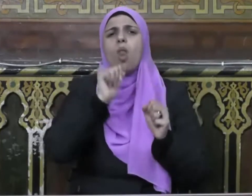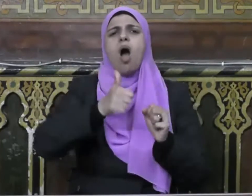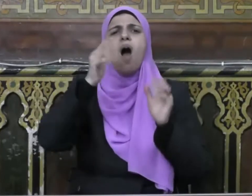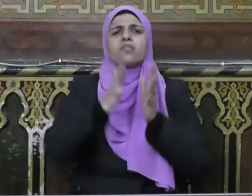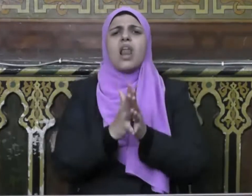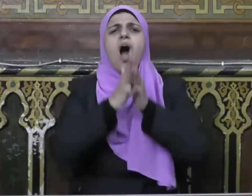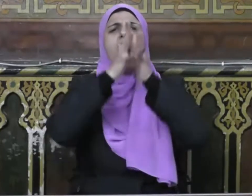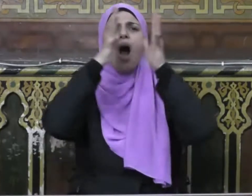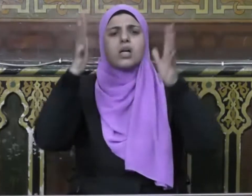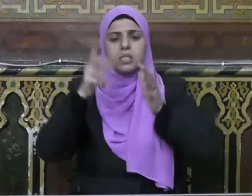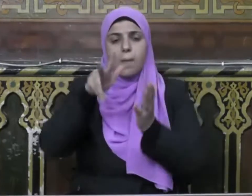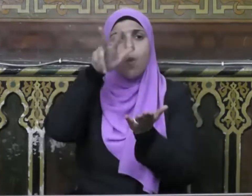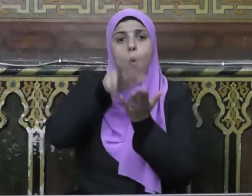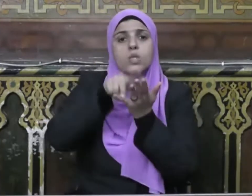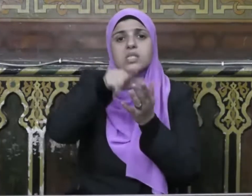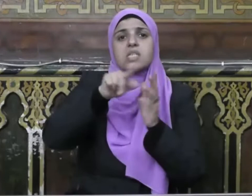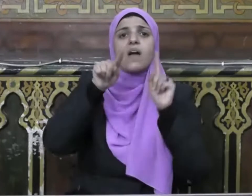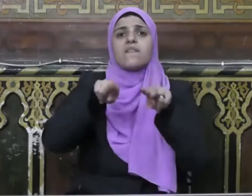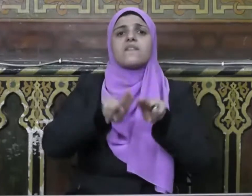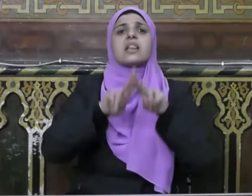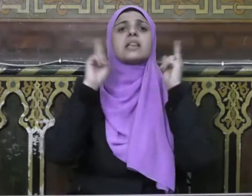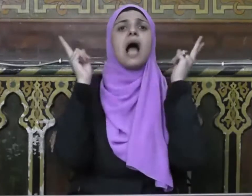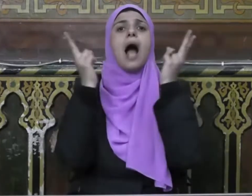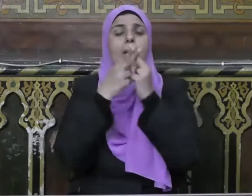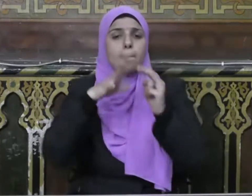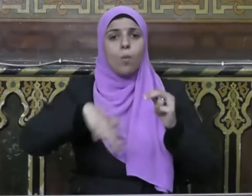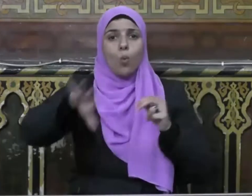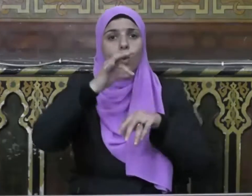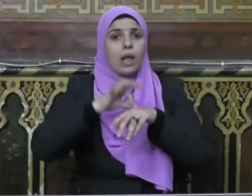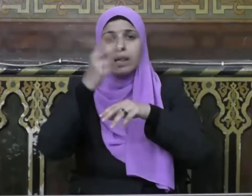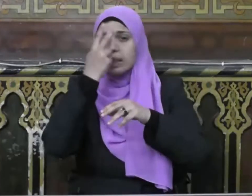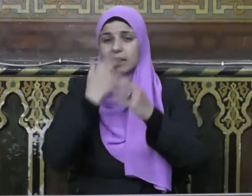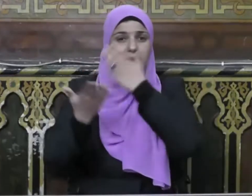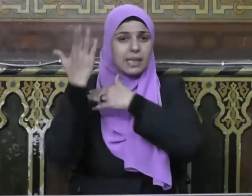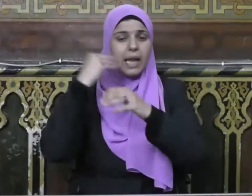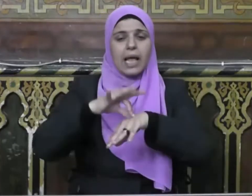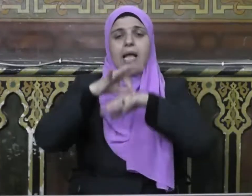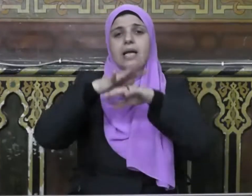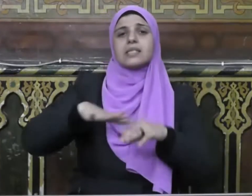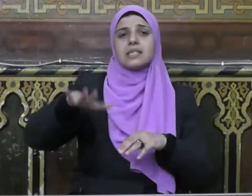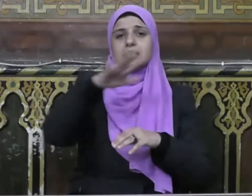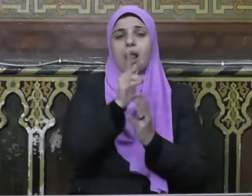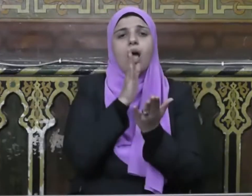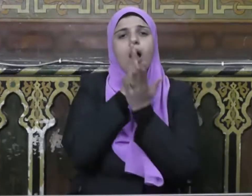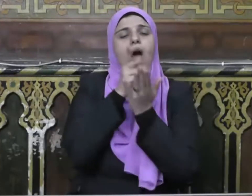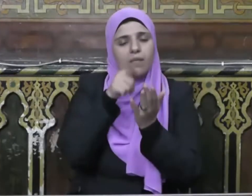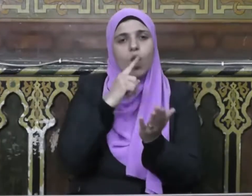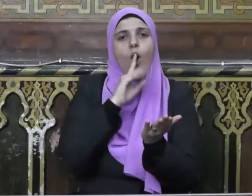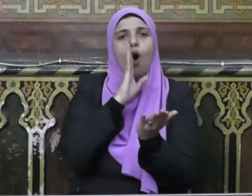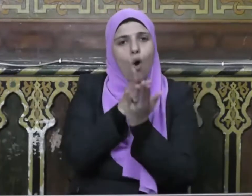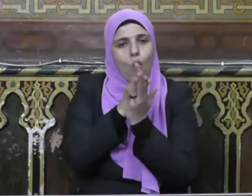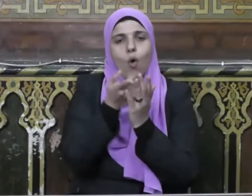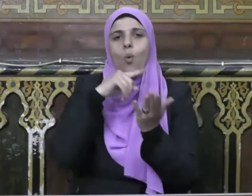أعظم وثيقة بشرية في تاريخ الإنسانية حيث أقرت الحقوق والواجبات